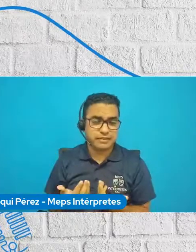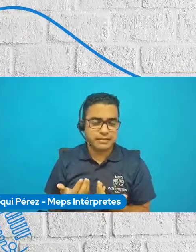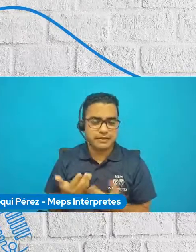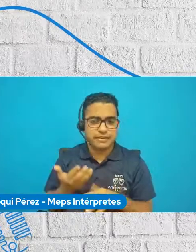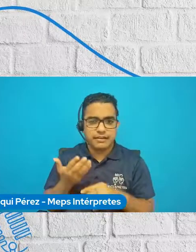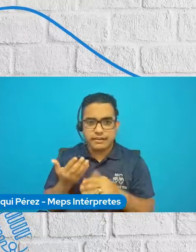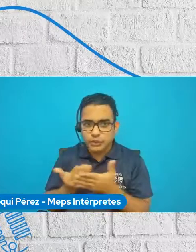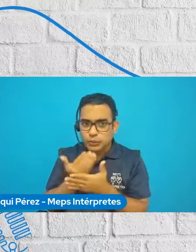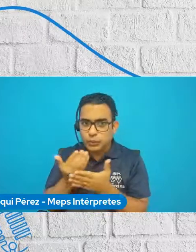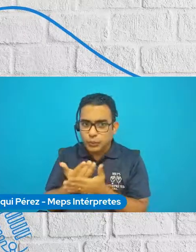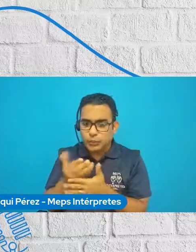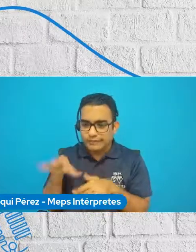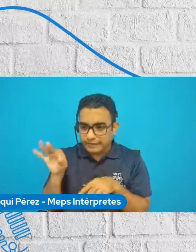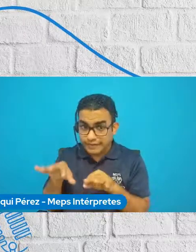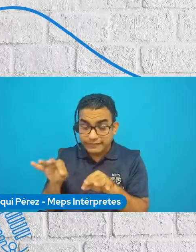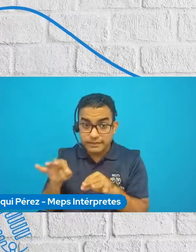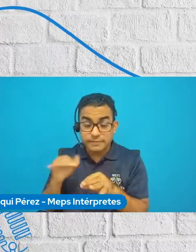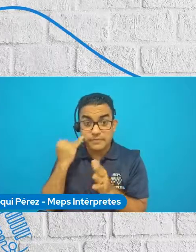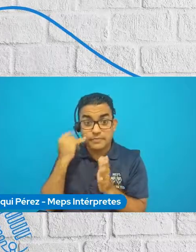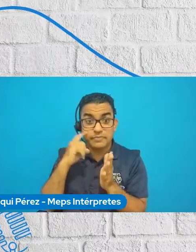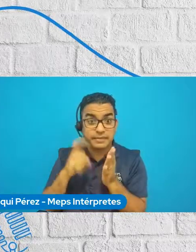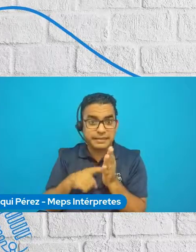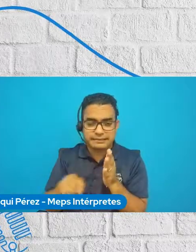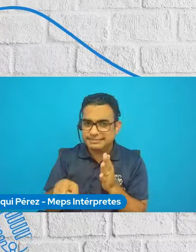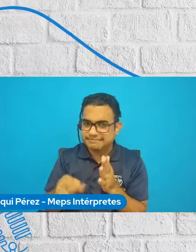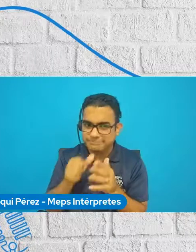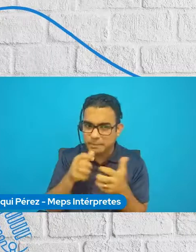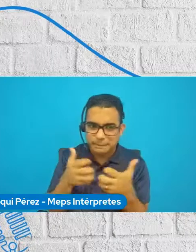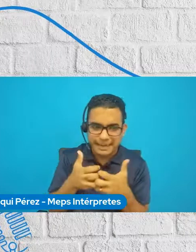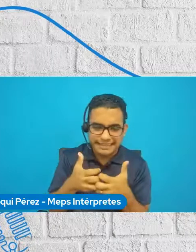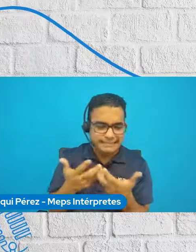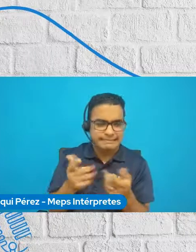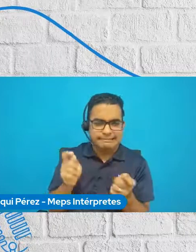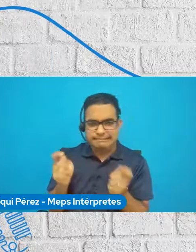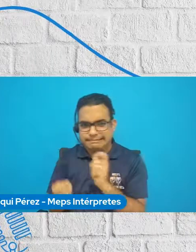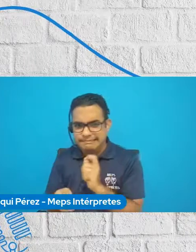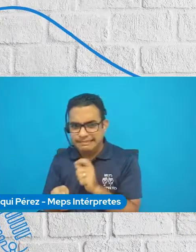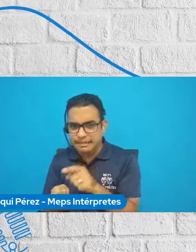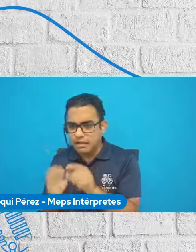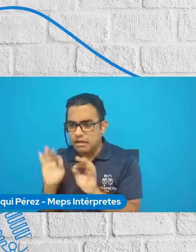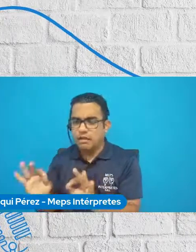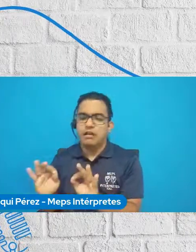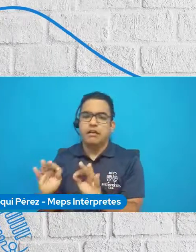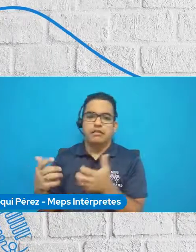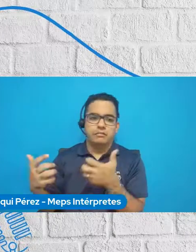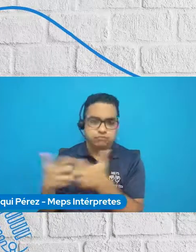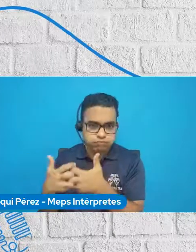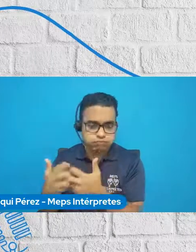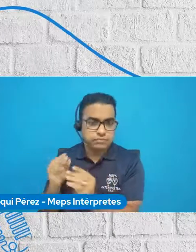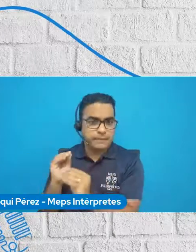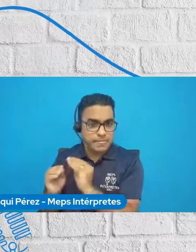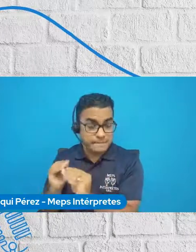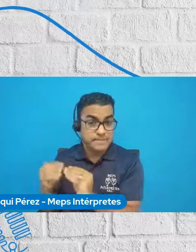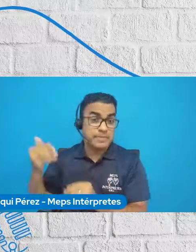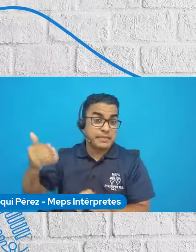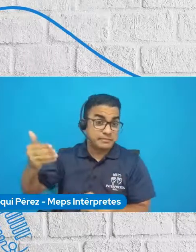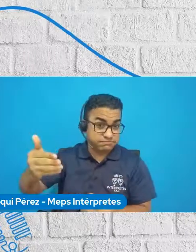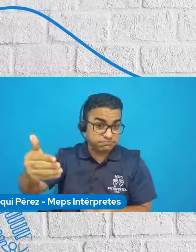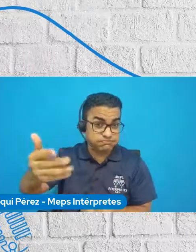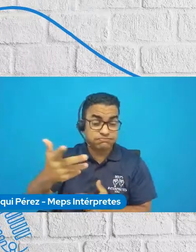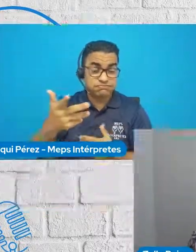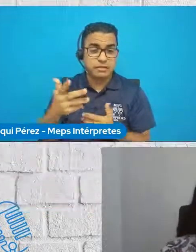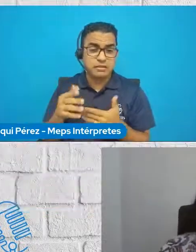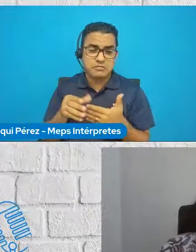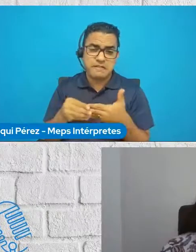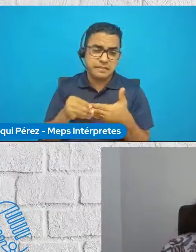cuando vimos que algo no necesariamente se adaptaba a lo que requeríamos entonces hacíamos una especie de feedback arreglábamos éramos flexibles con ello